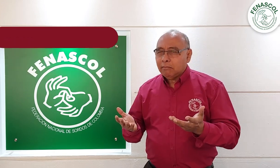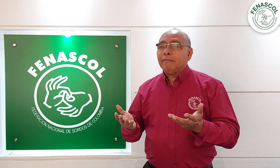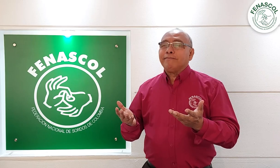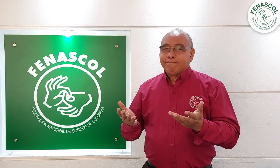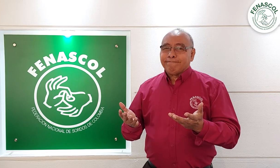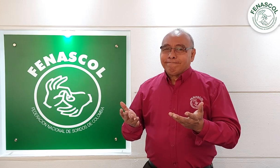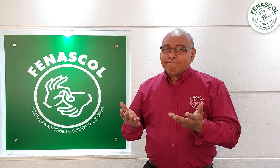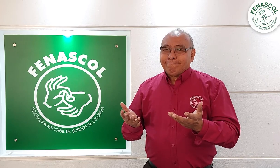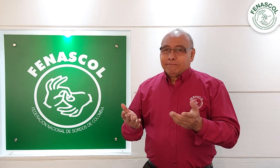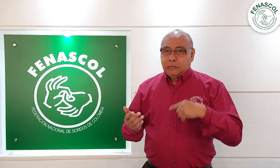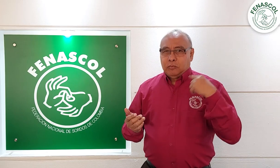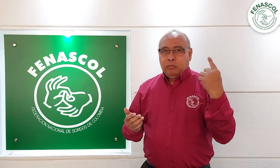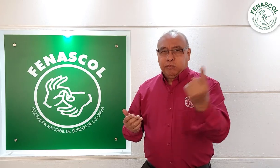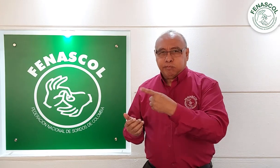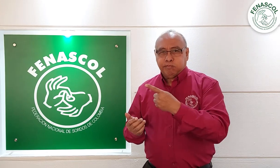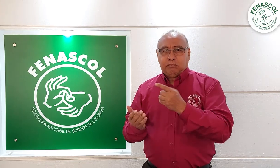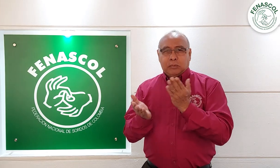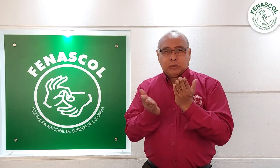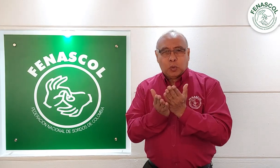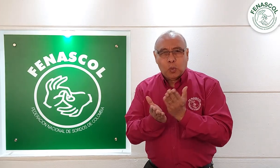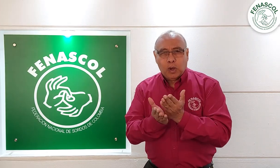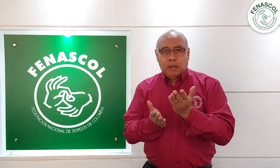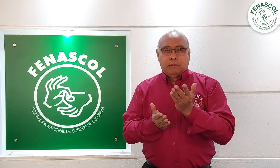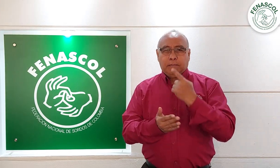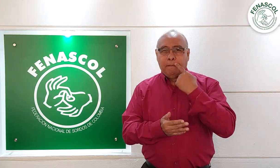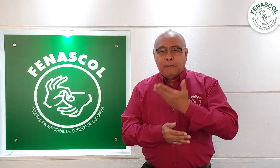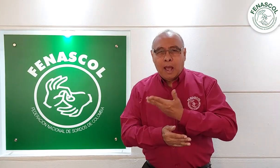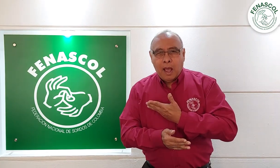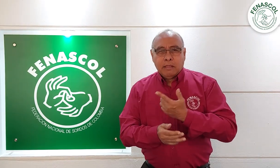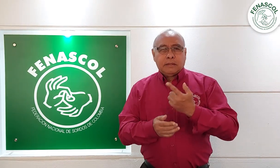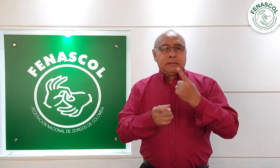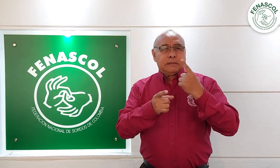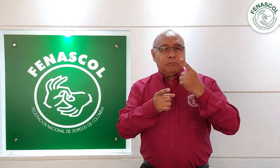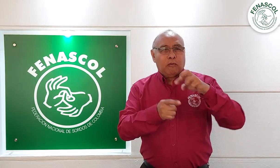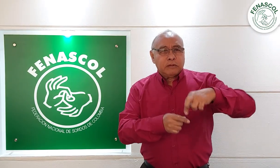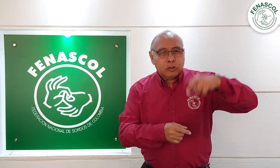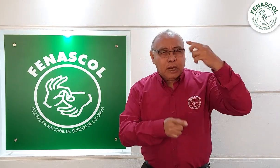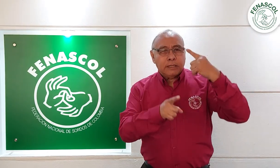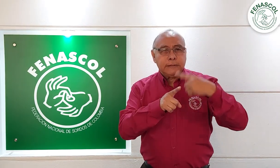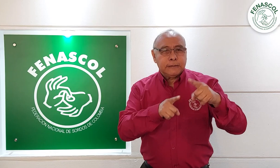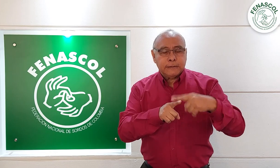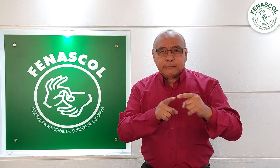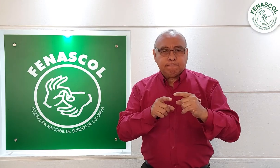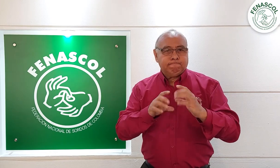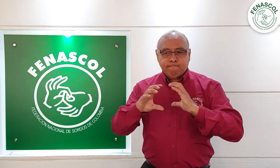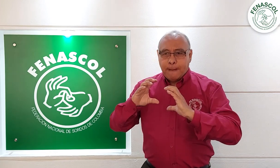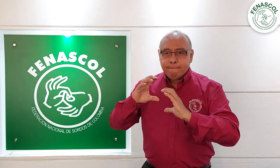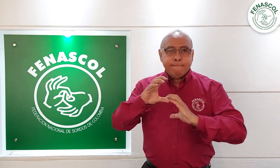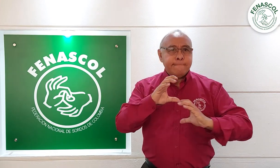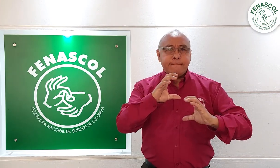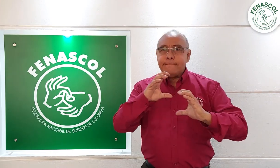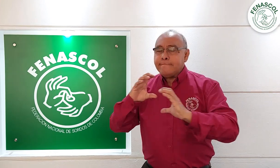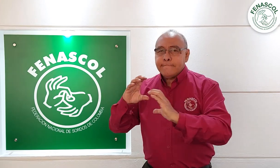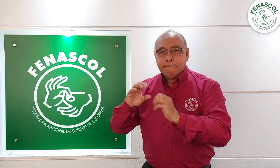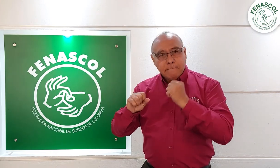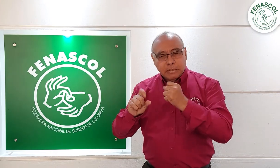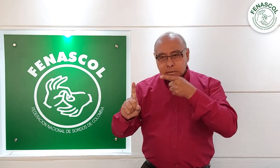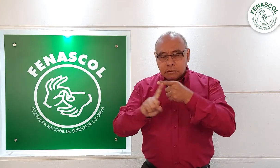profesionales que por años centraron sus esfuerzos en la oralización de las personas sordas sin una comunicación efectiva, trayendo consigo un